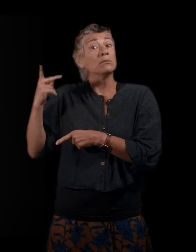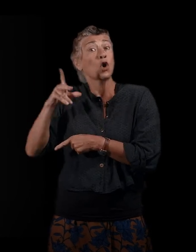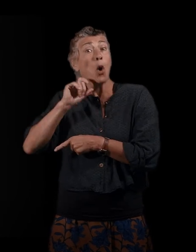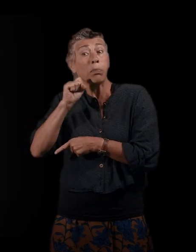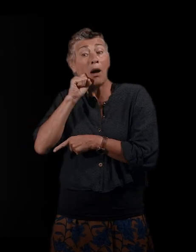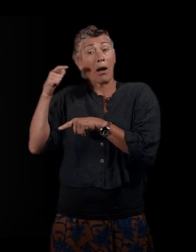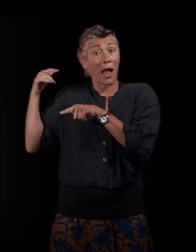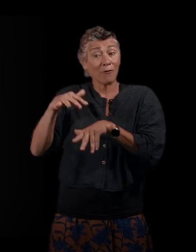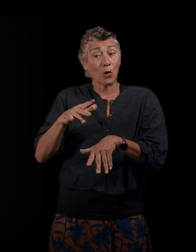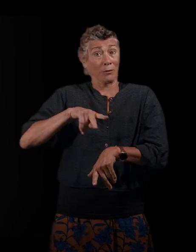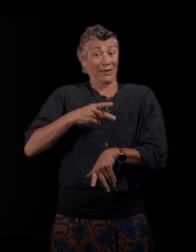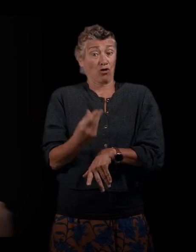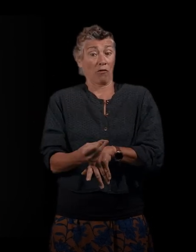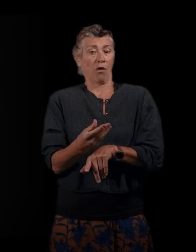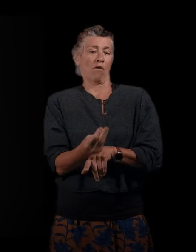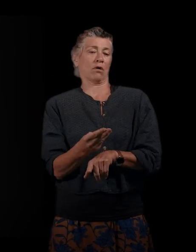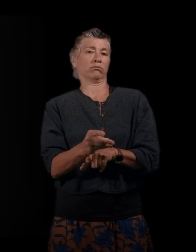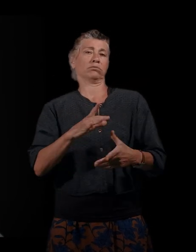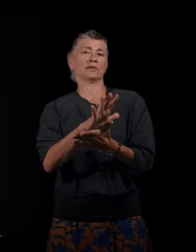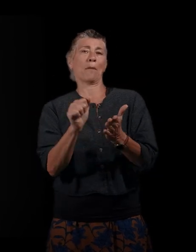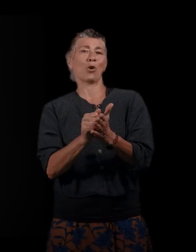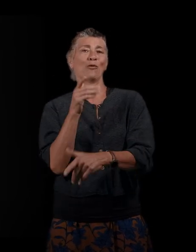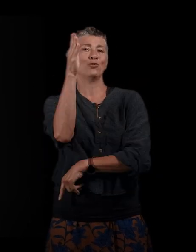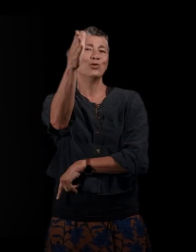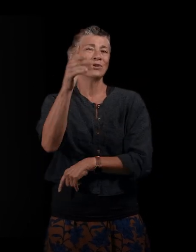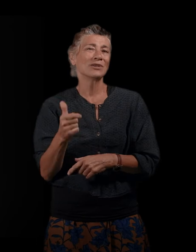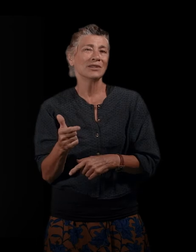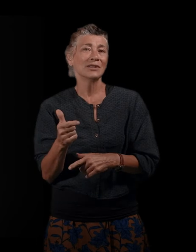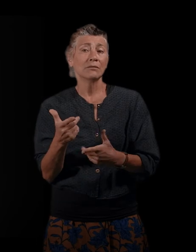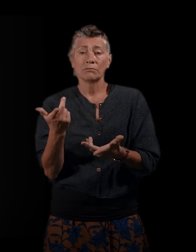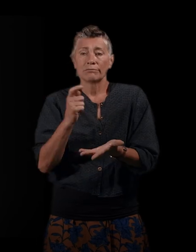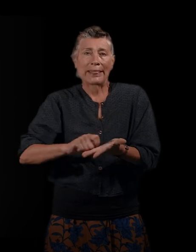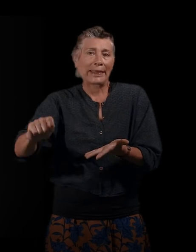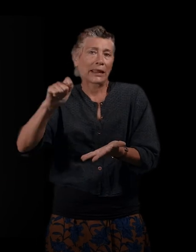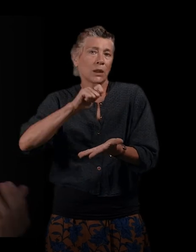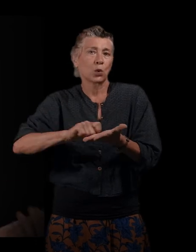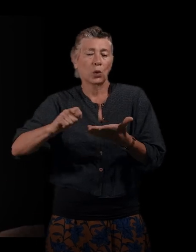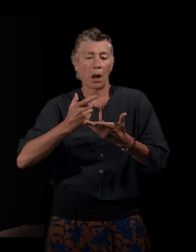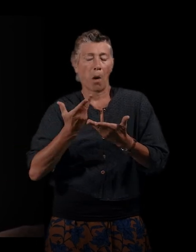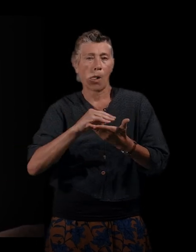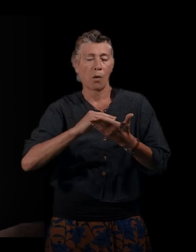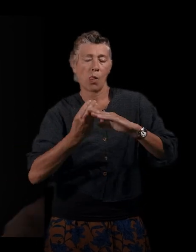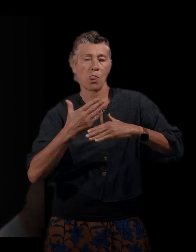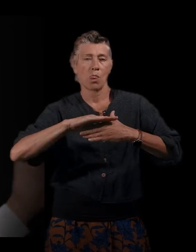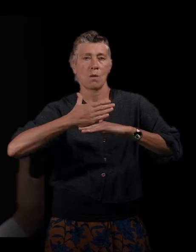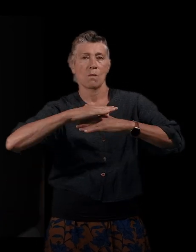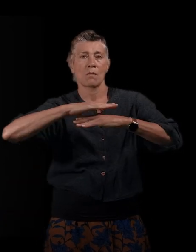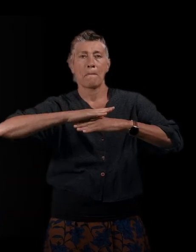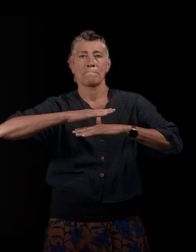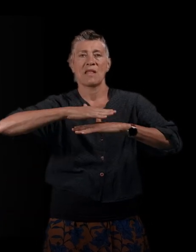si j'ose dire. Donc, en fait, l'écriture, comme vous dites, en mille feuilles, elle s'impose d'elle-même. Pour moi, il n a pas de